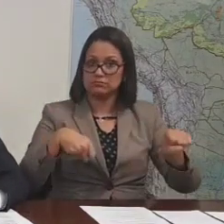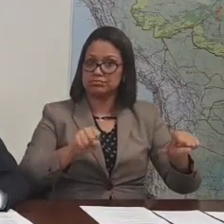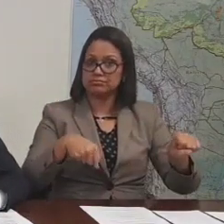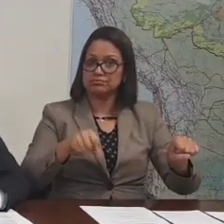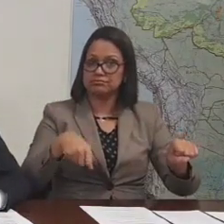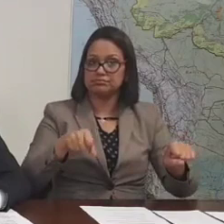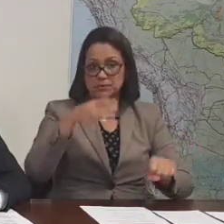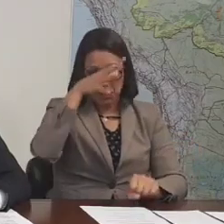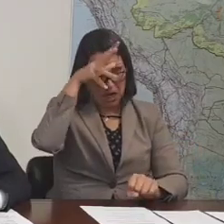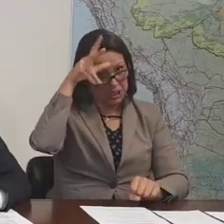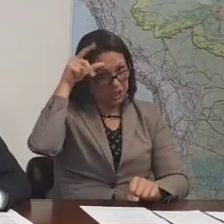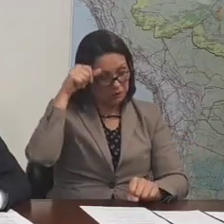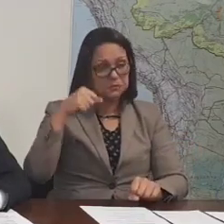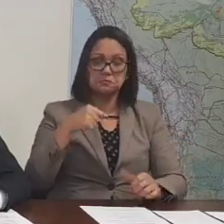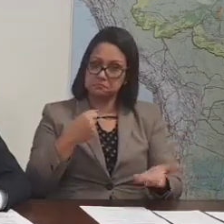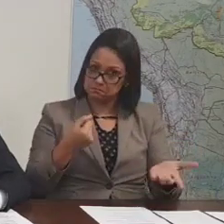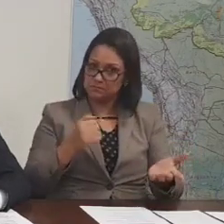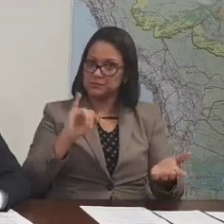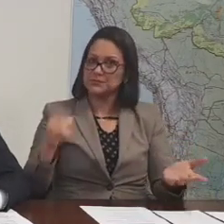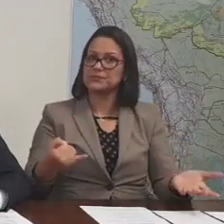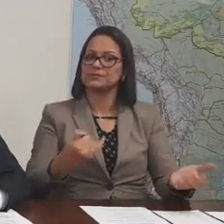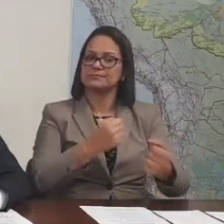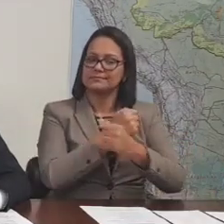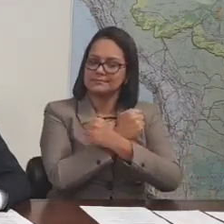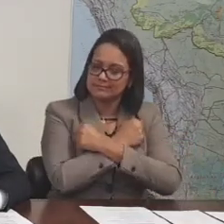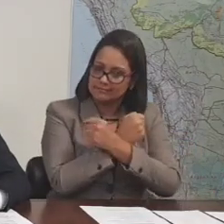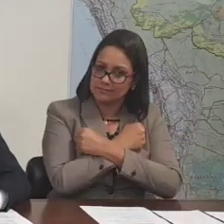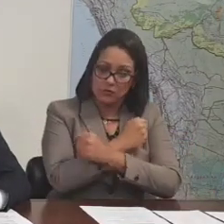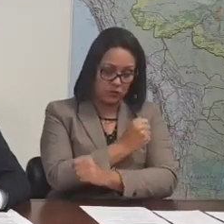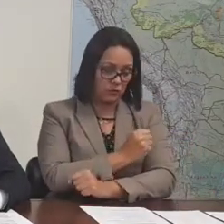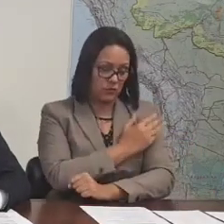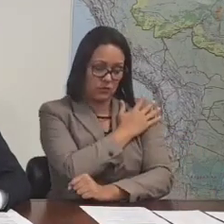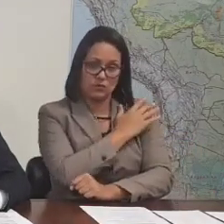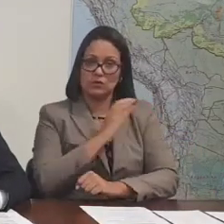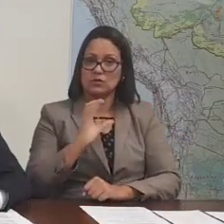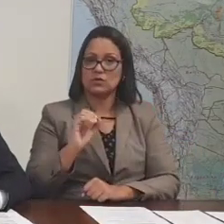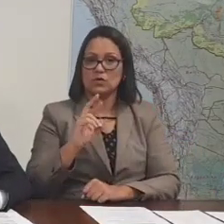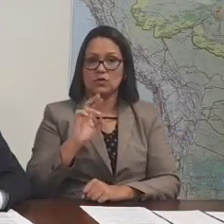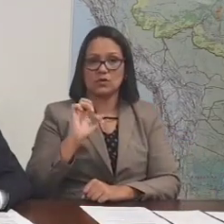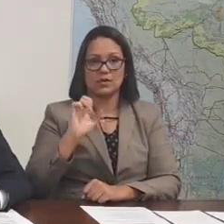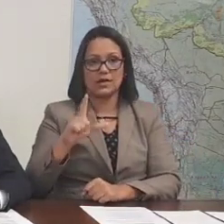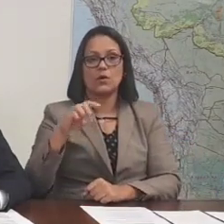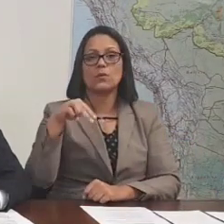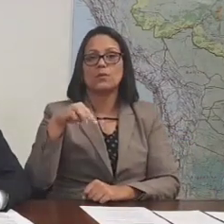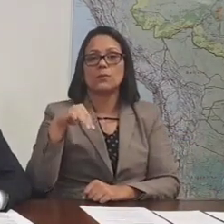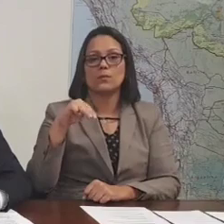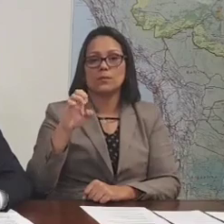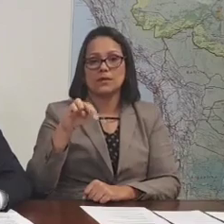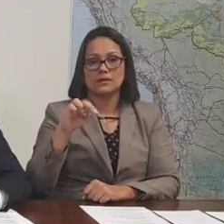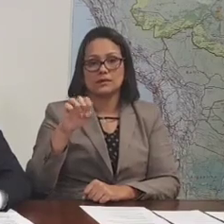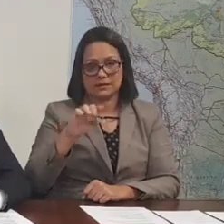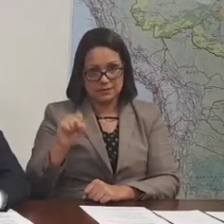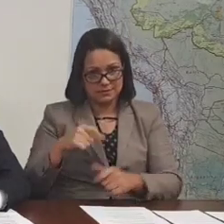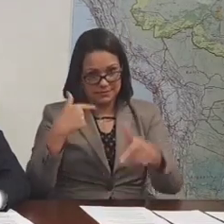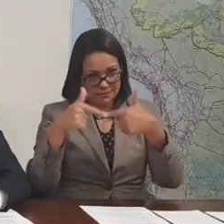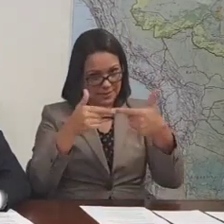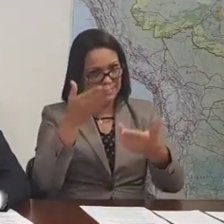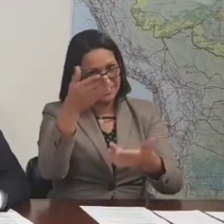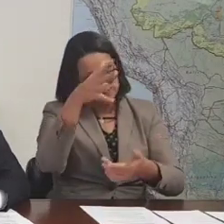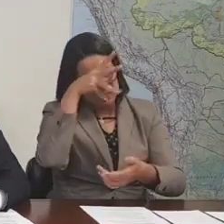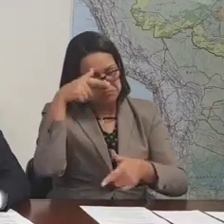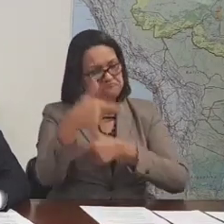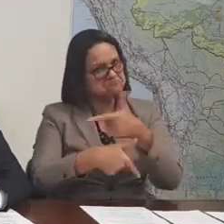Manaus. Até aproveito o momento, mando um abraço para o Coronel Menezes, que é o superintendente da SUFRE em Manaus, está fazendo um